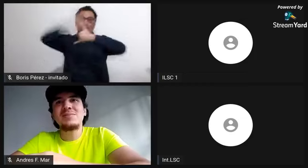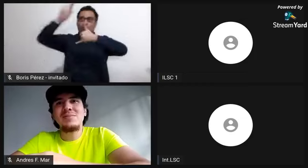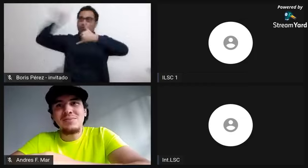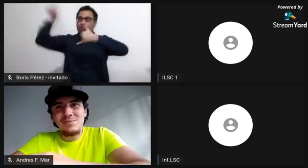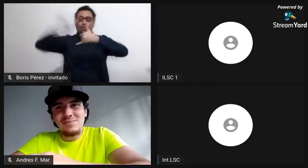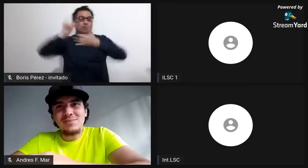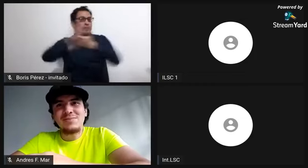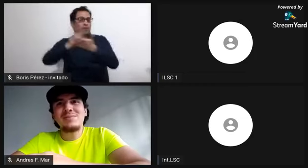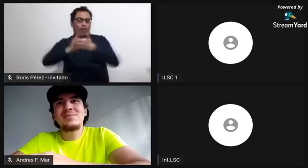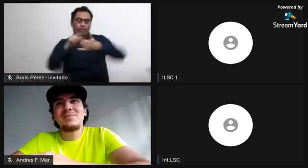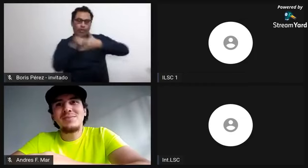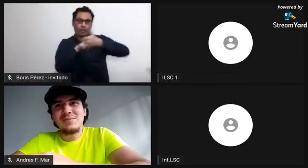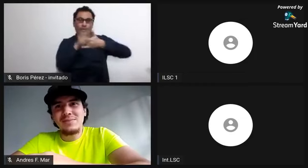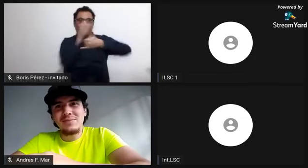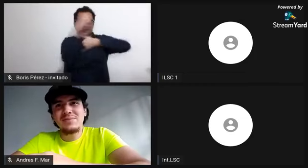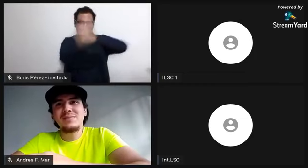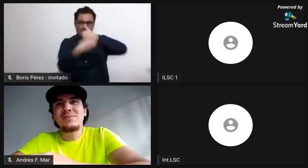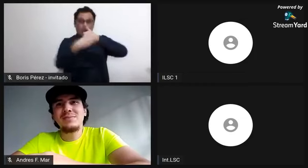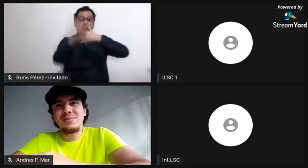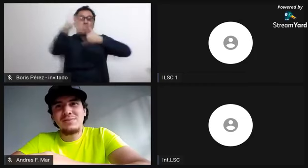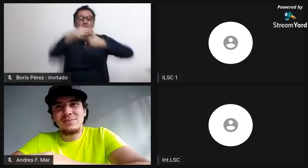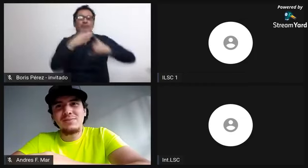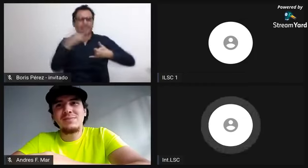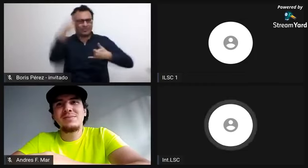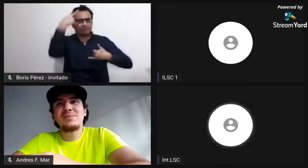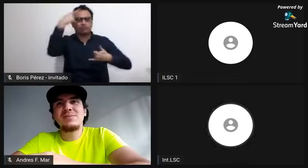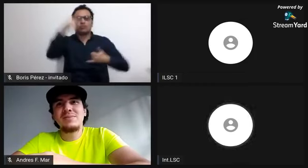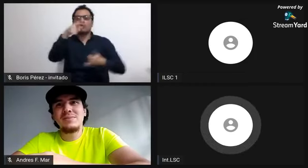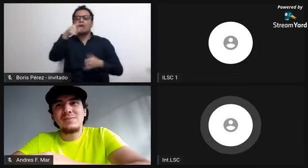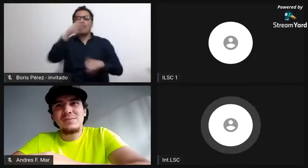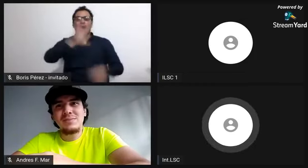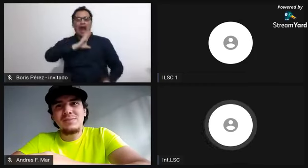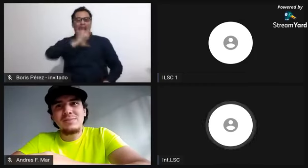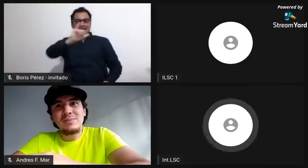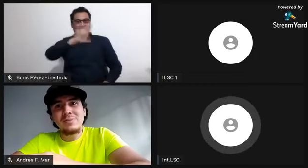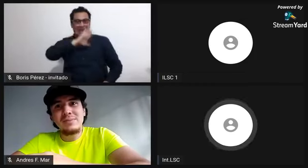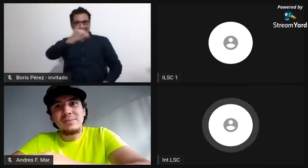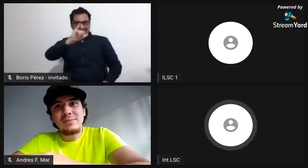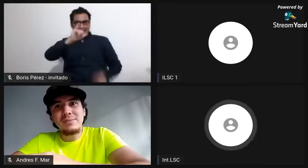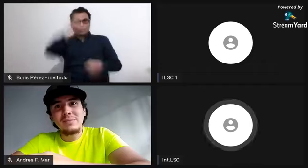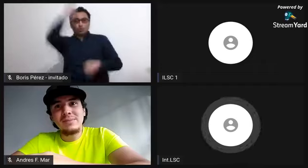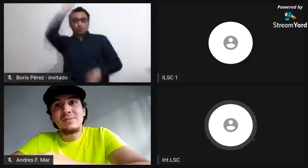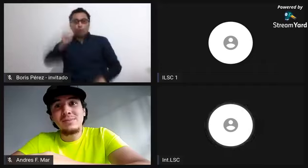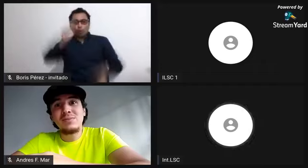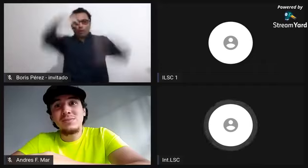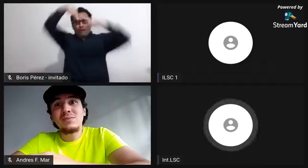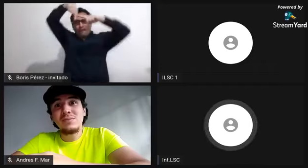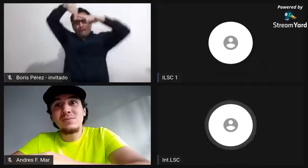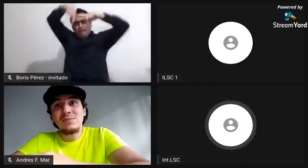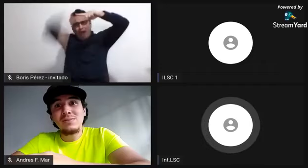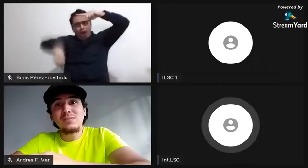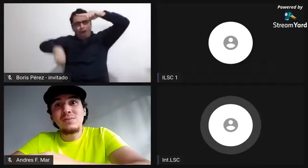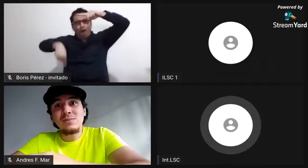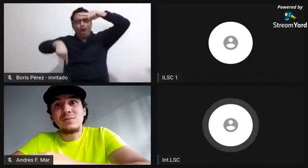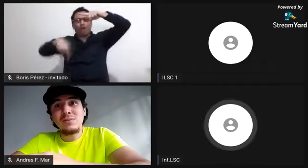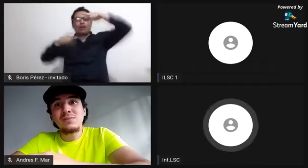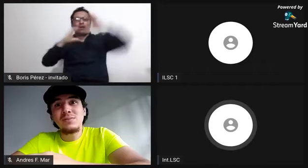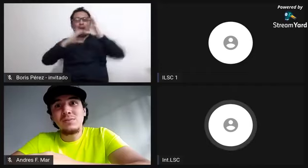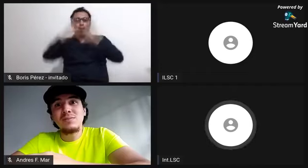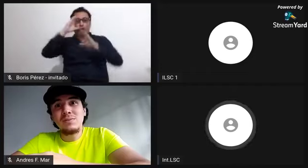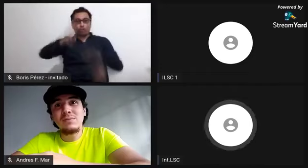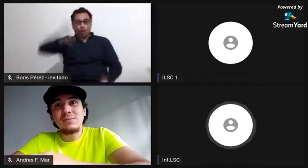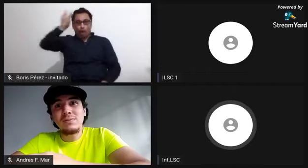No, es que tampoco podemos hablar solamente de la cultura afrocolombiana. Dentro del lado